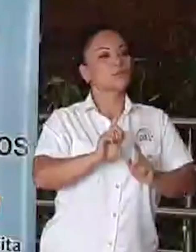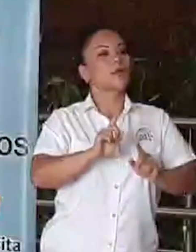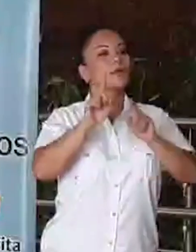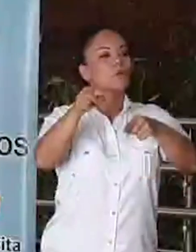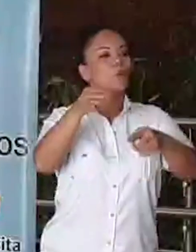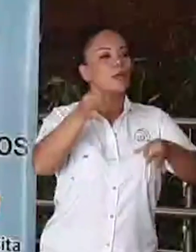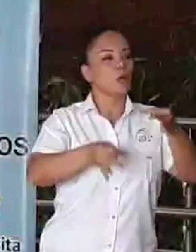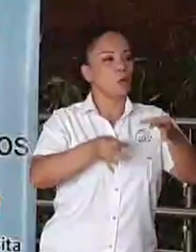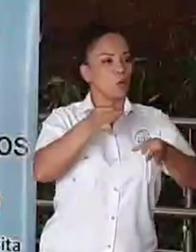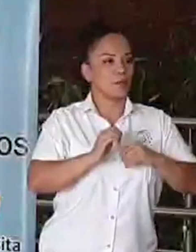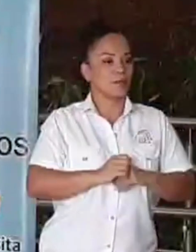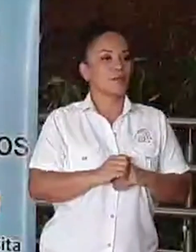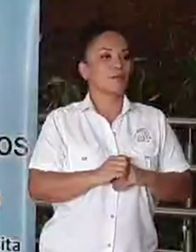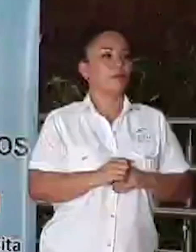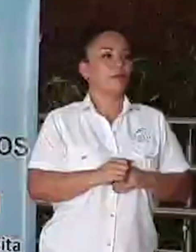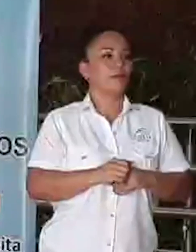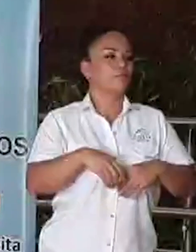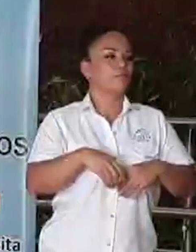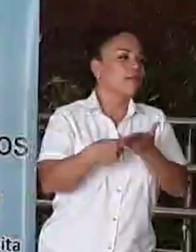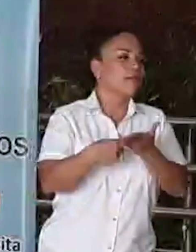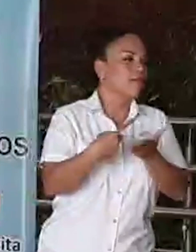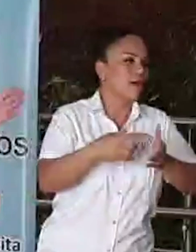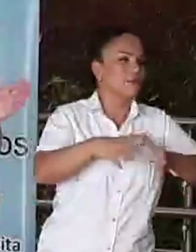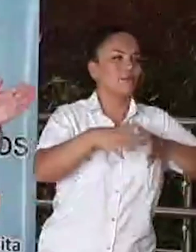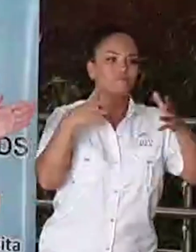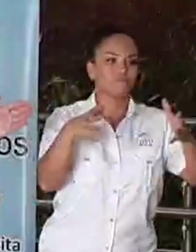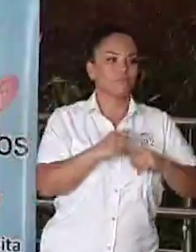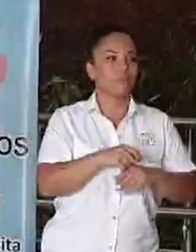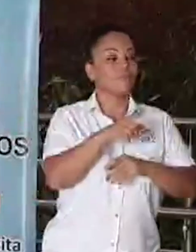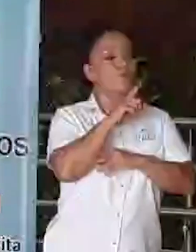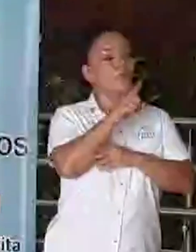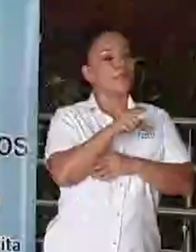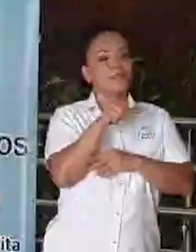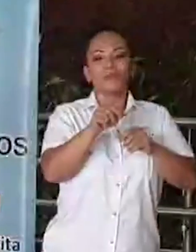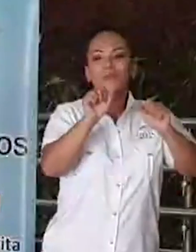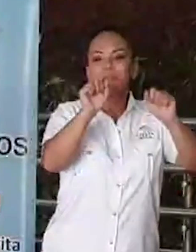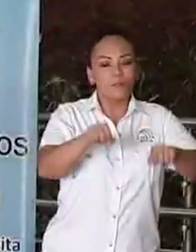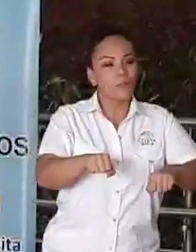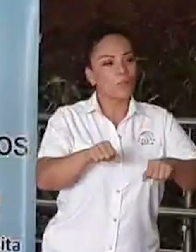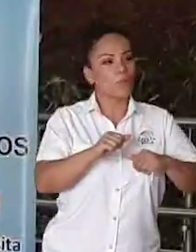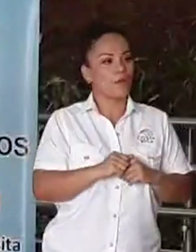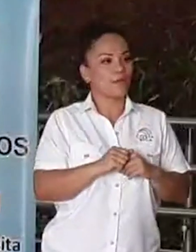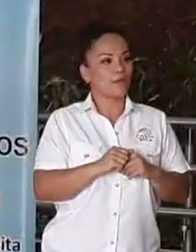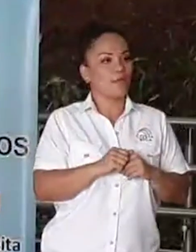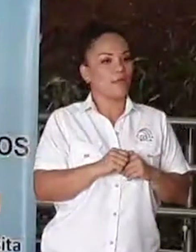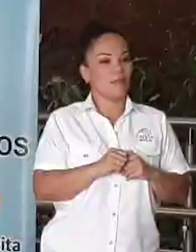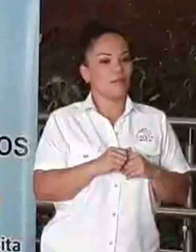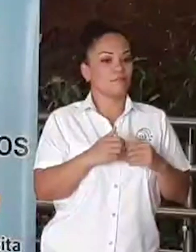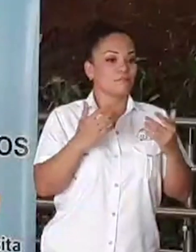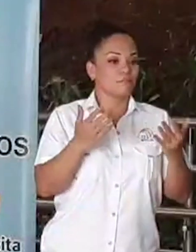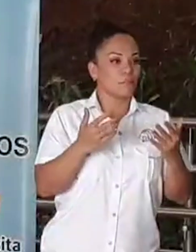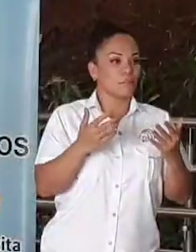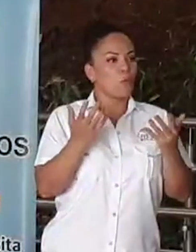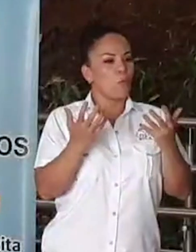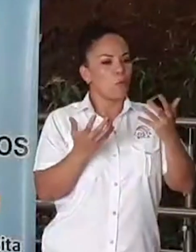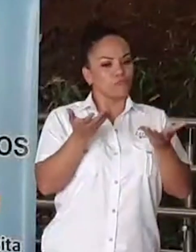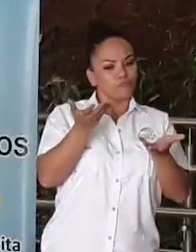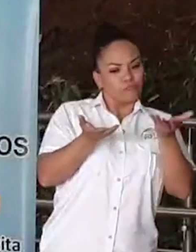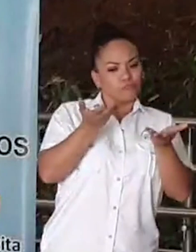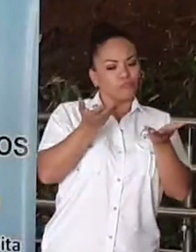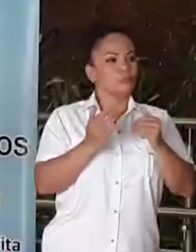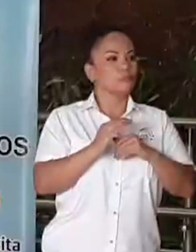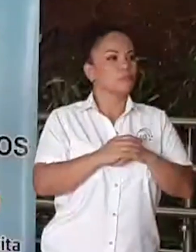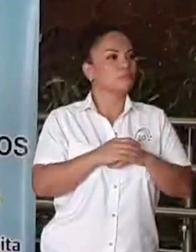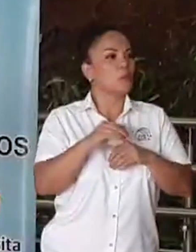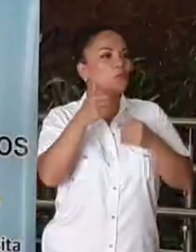Constitucional, ha habido un gran debate, cuando en realidad eso se puede compensar en otro lugar por 3, 4,